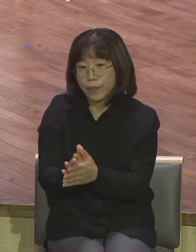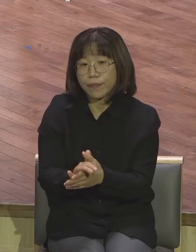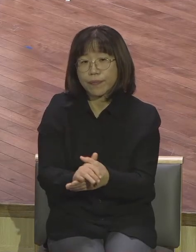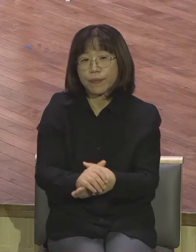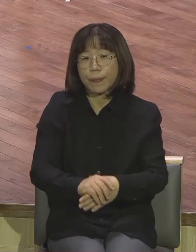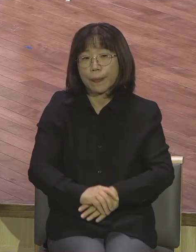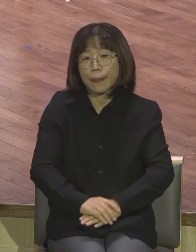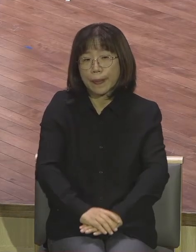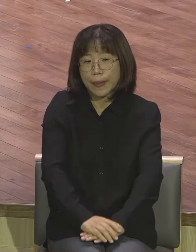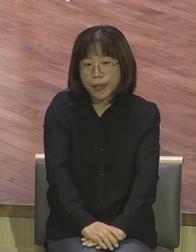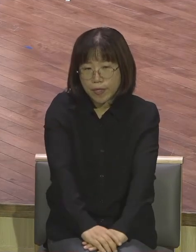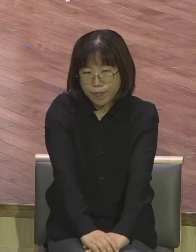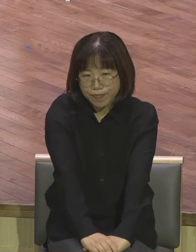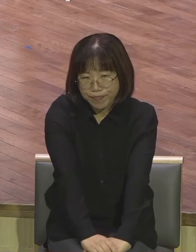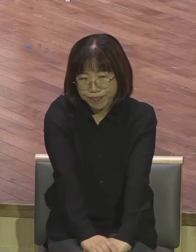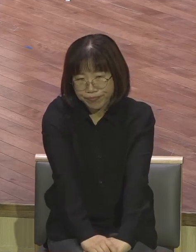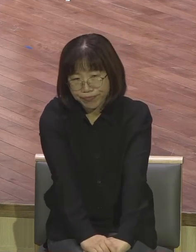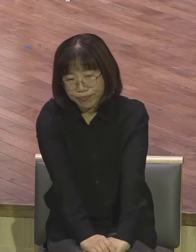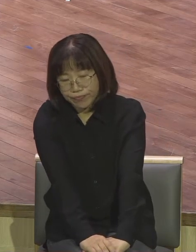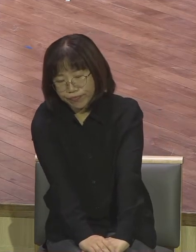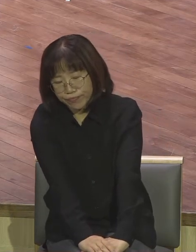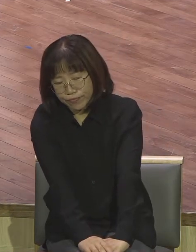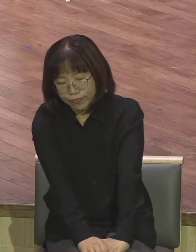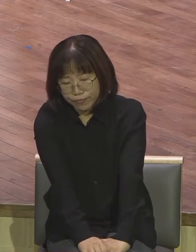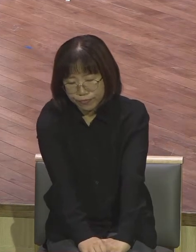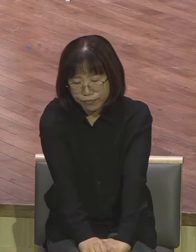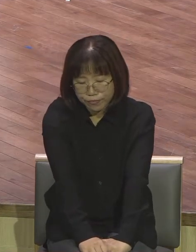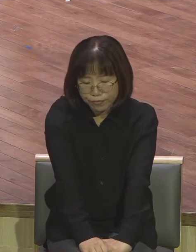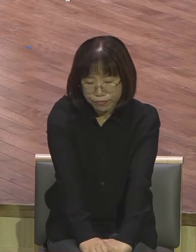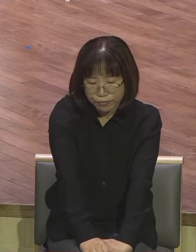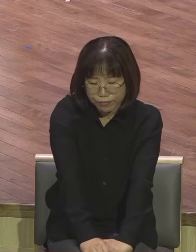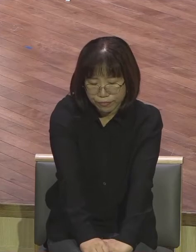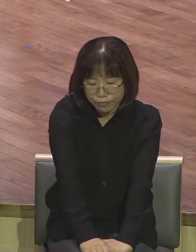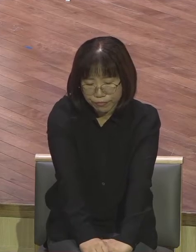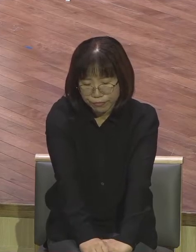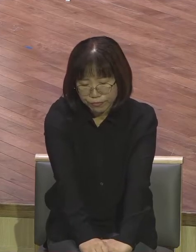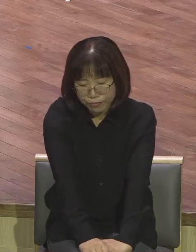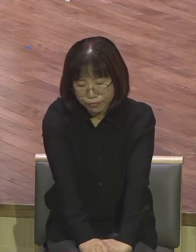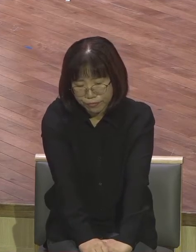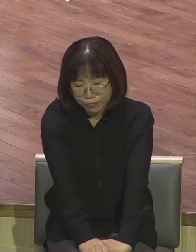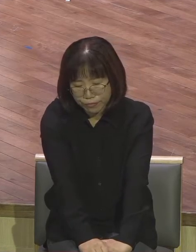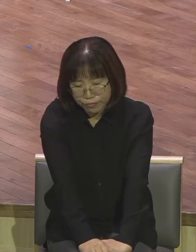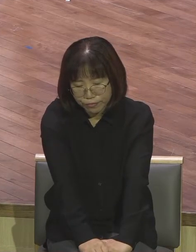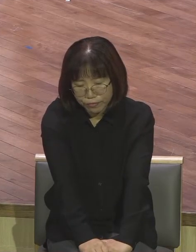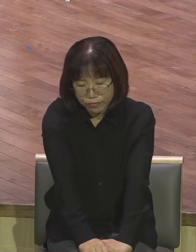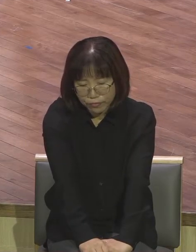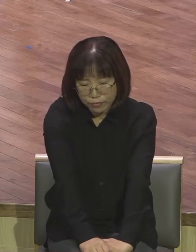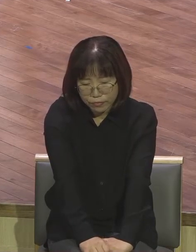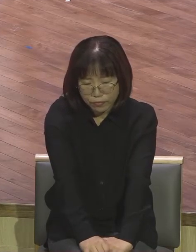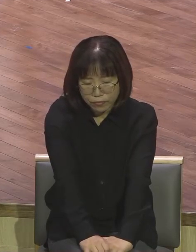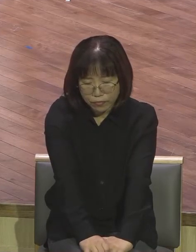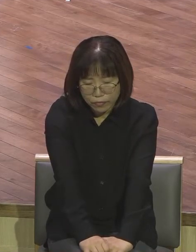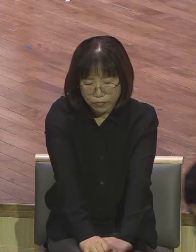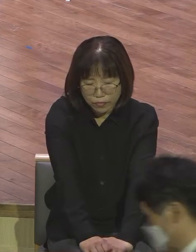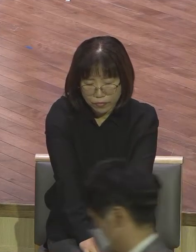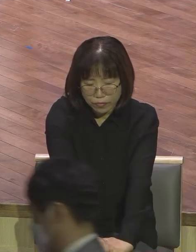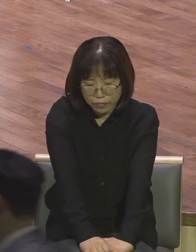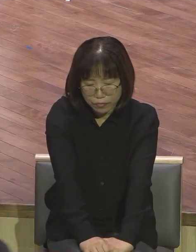영광을 돌려주시기 바랍니다 하나님의 감자와 영광을 하나님의 감자와 영광을 돌려주시기 바랍니다 아버지 특별히 구속을 할 수밖에 없습니다 아버지